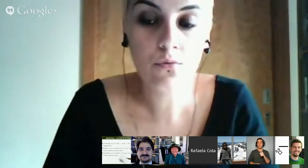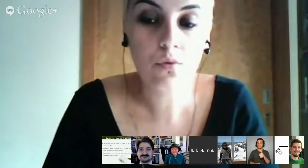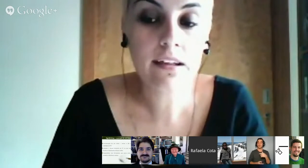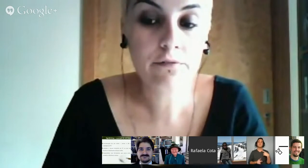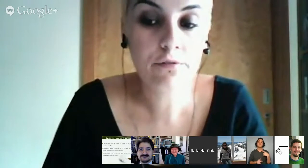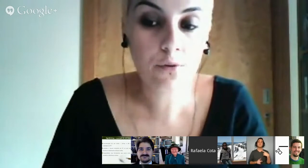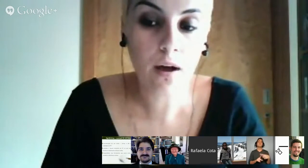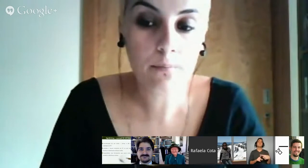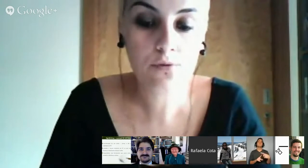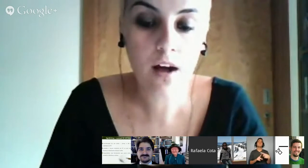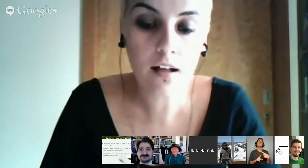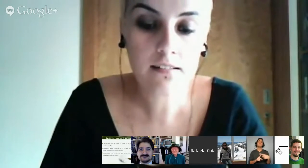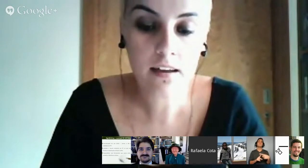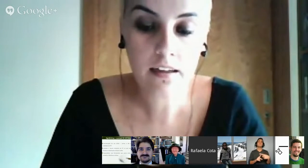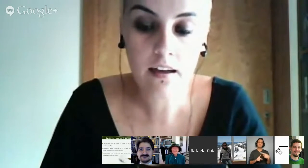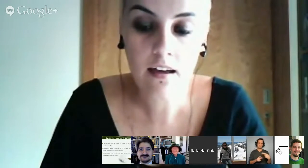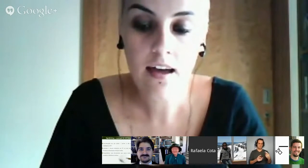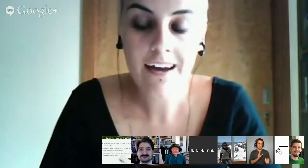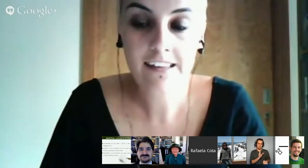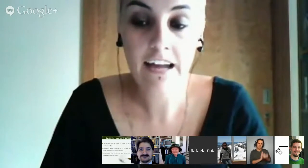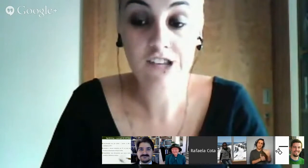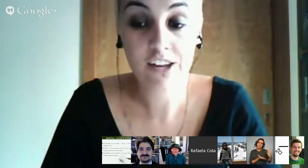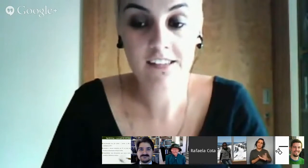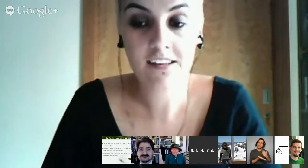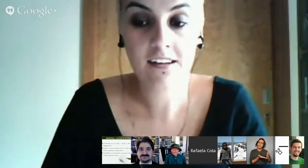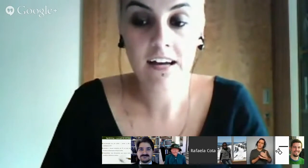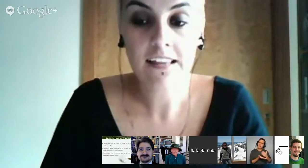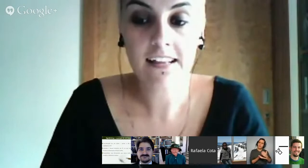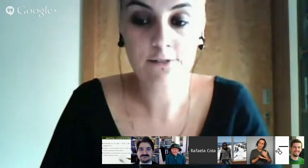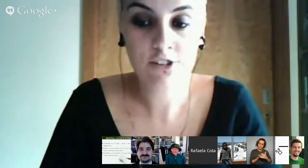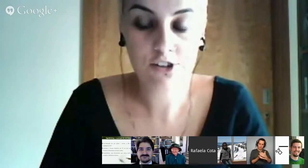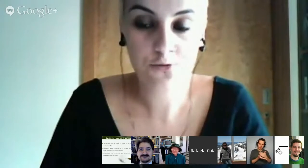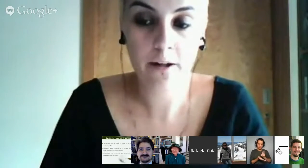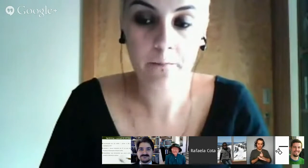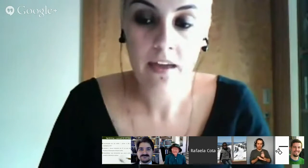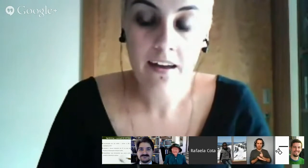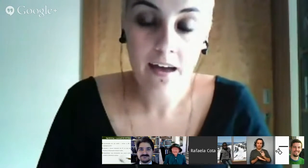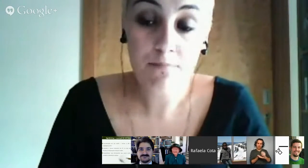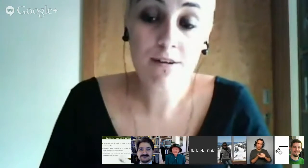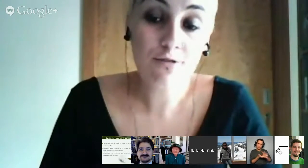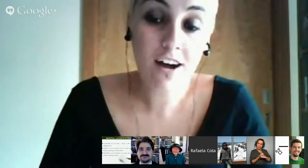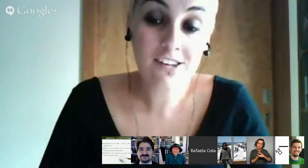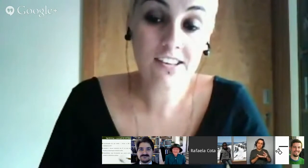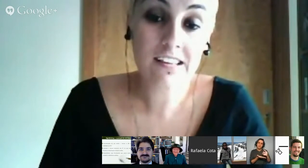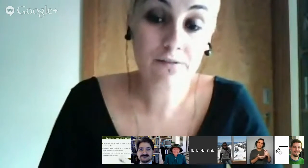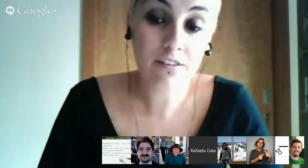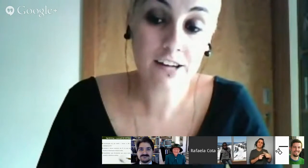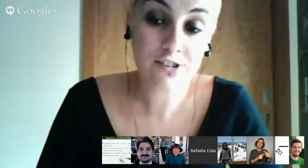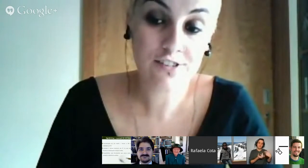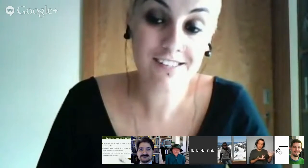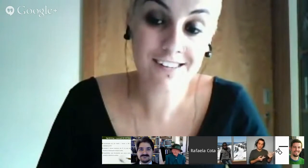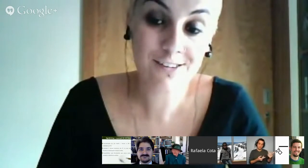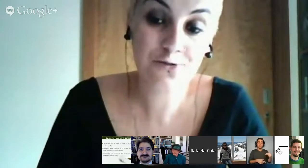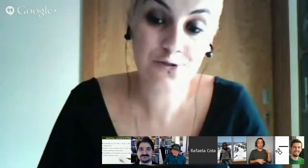livro em Portugal que tenha a escrita da língua gestual? Em primeiro lugar, este livro nasce de um